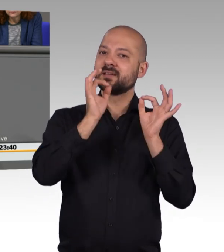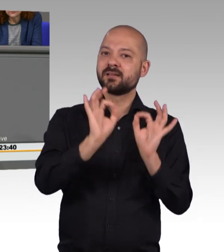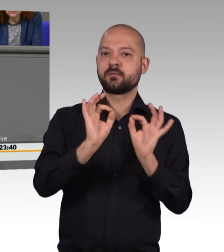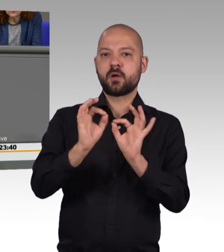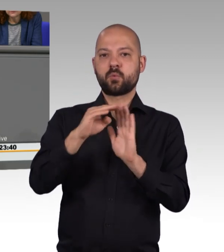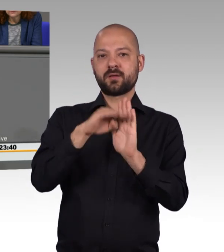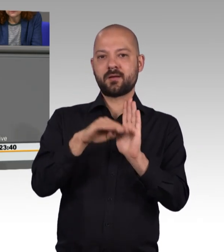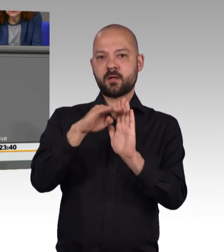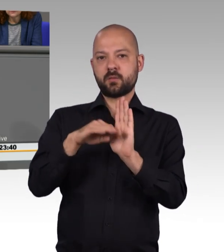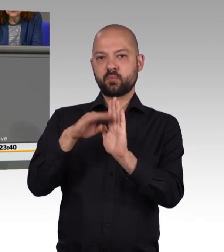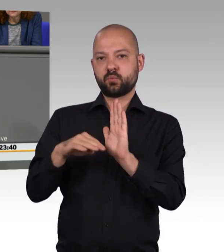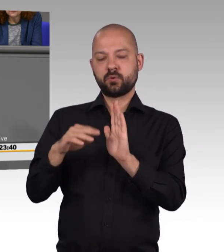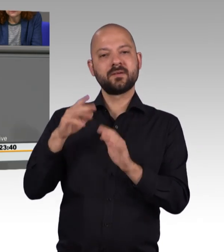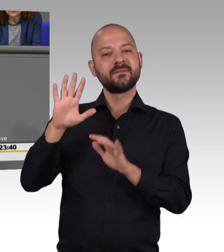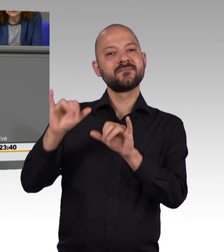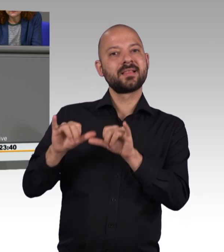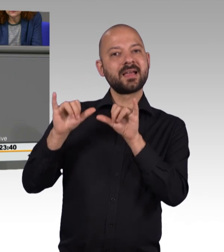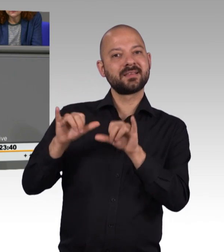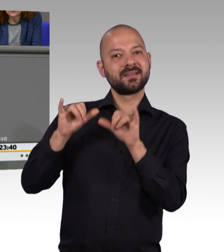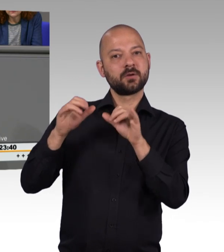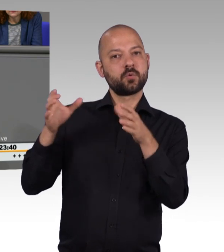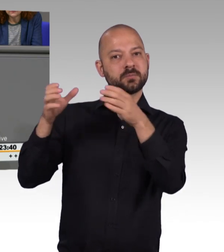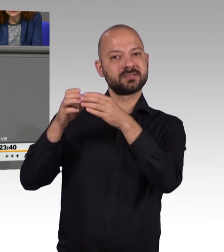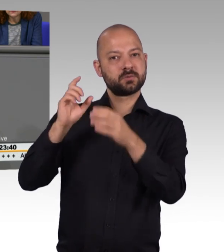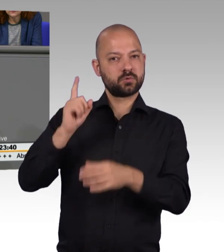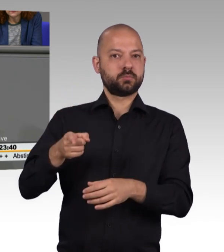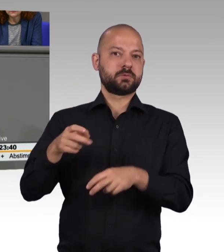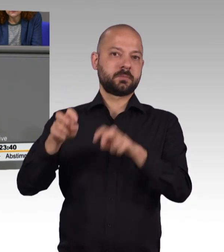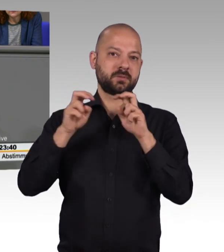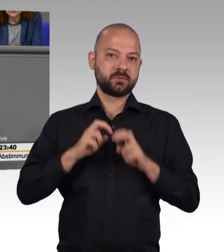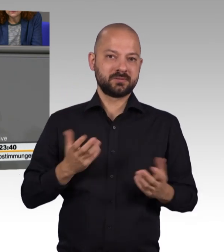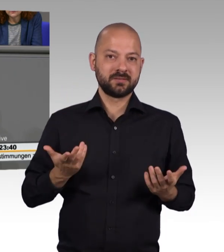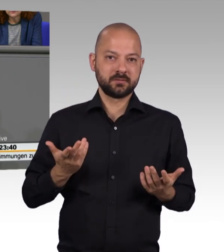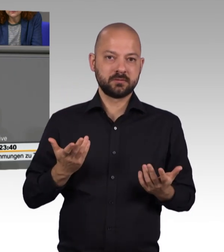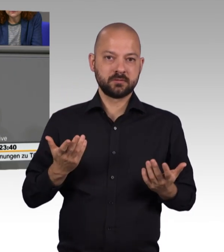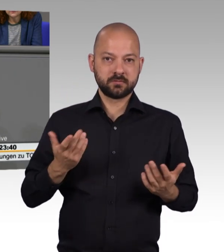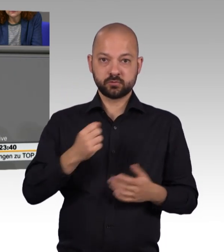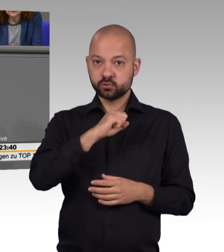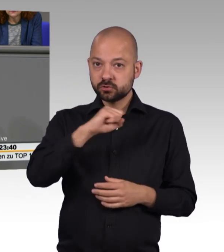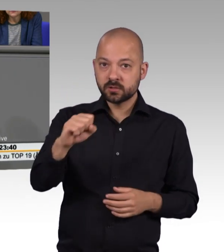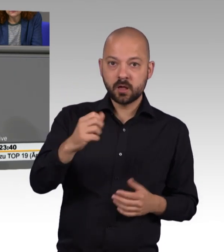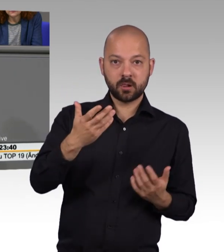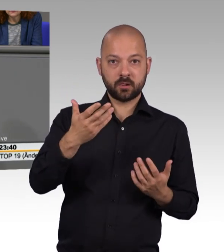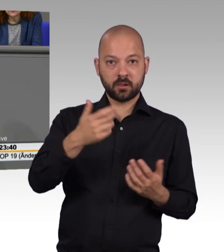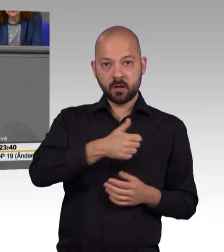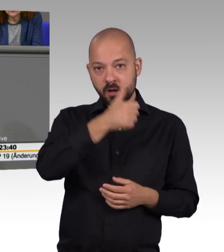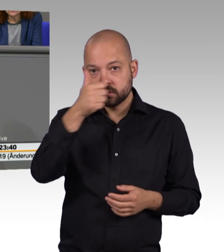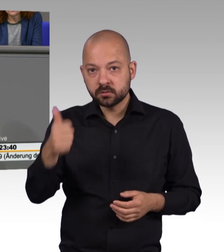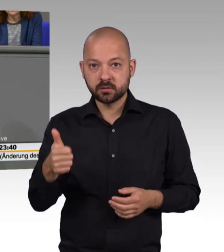-Kommission zu berücksichtigen hatten, indem nur innerhalb eines Jahres vor der Wahl eben keine Wahlrechtsänderungen mehr vorgenommen